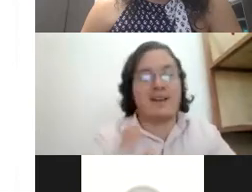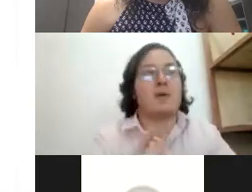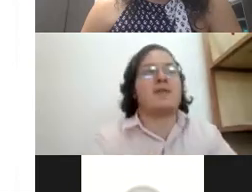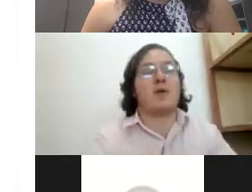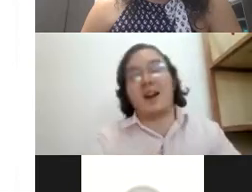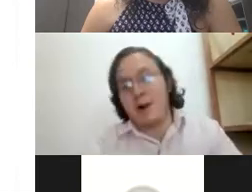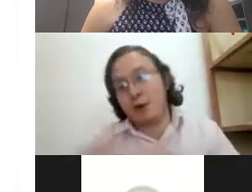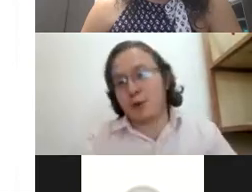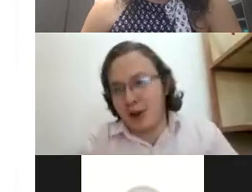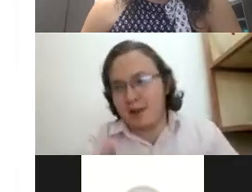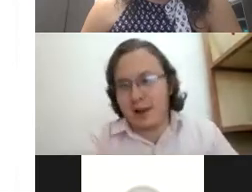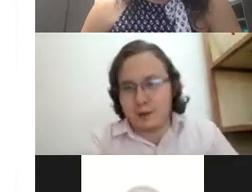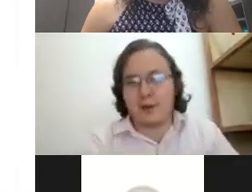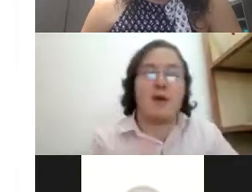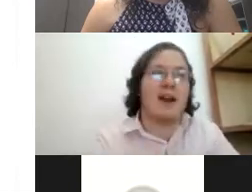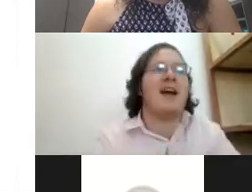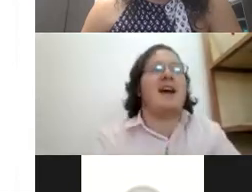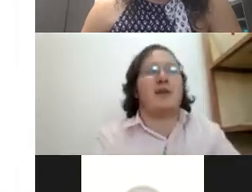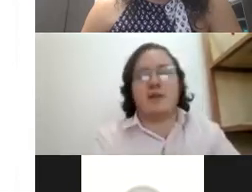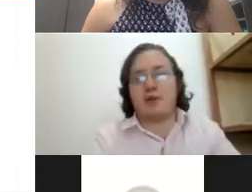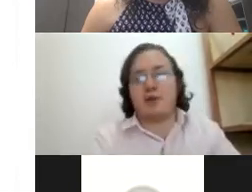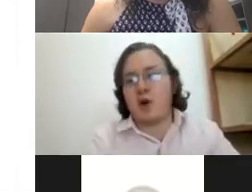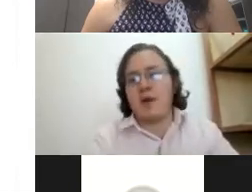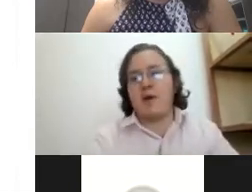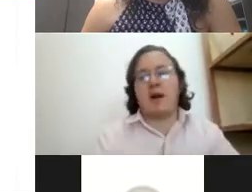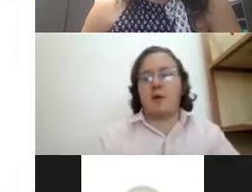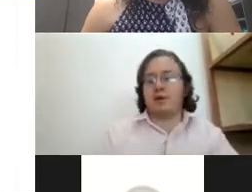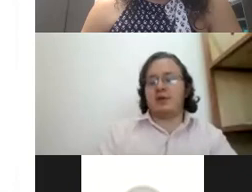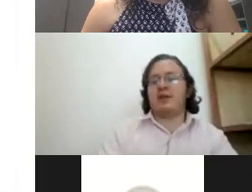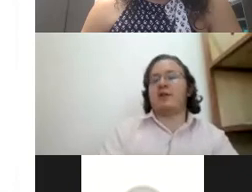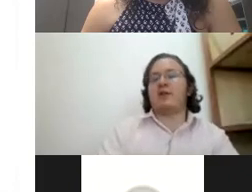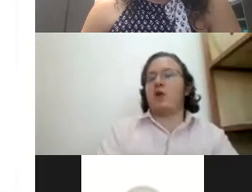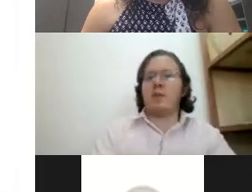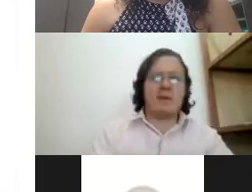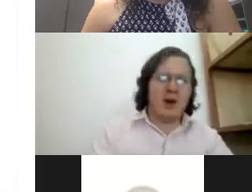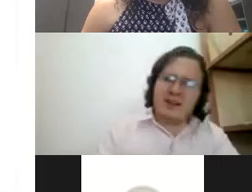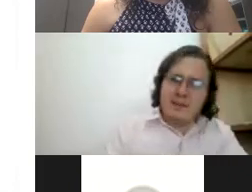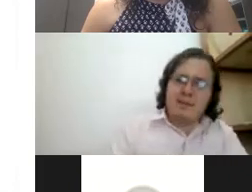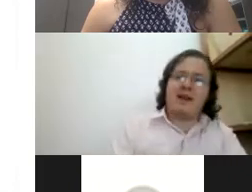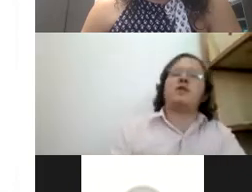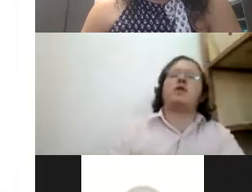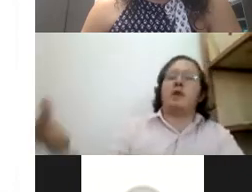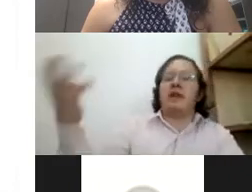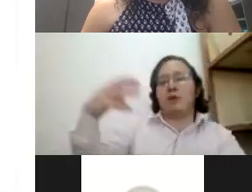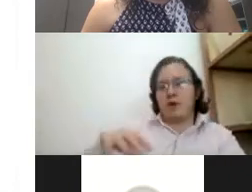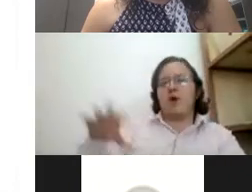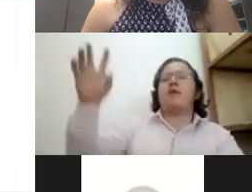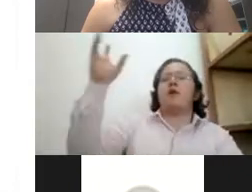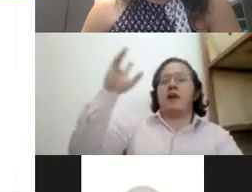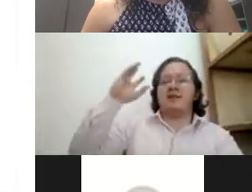como si estuvieran en el curso con ustedes ¿verdad? que ustedes fueran los que estuvieran conmigo en el curso ¿sí? entonces con lo primero que siempre empiezo es con una introducción de lo que es